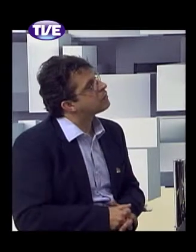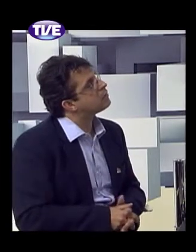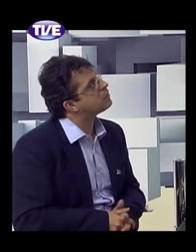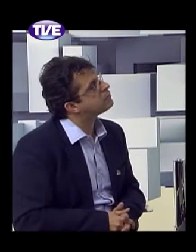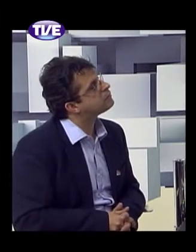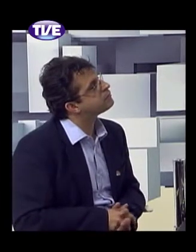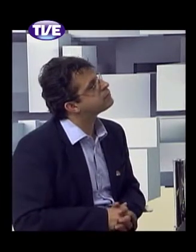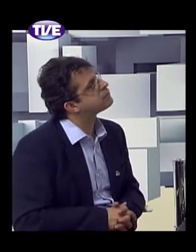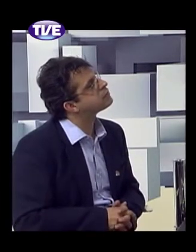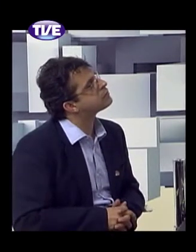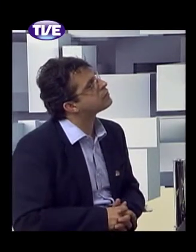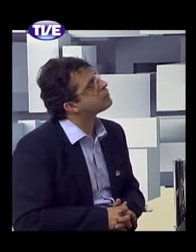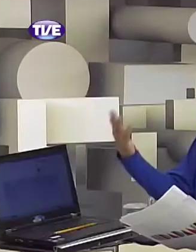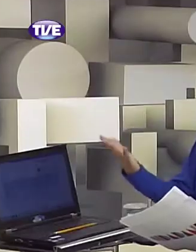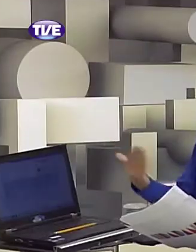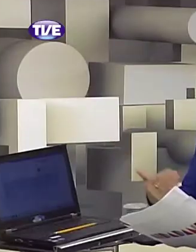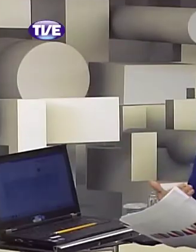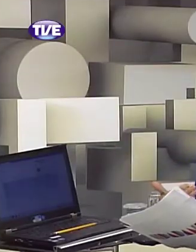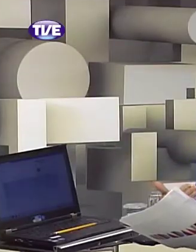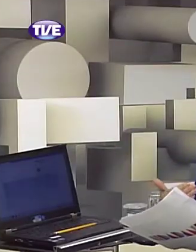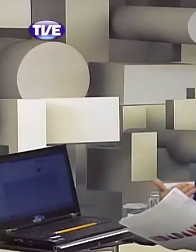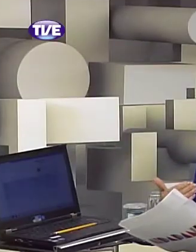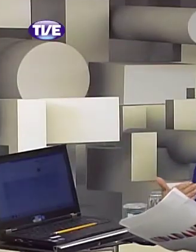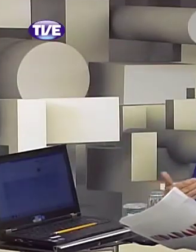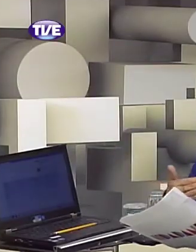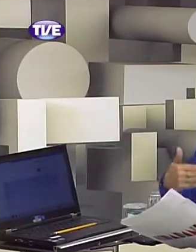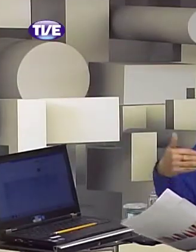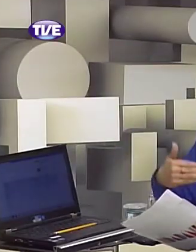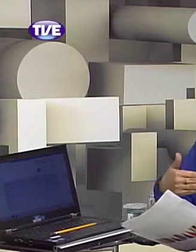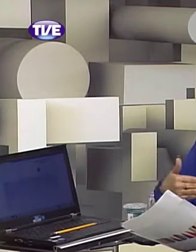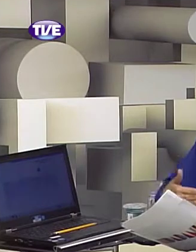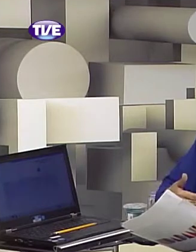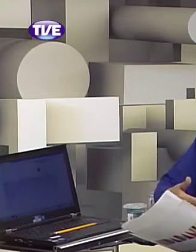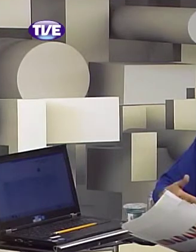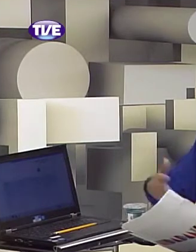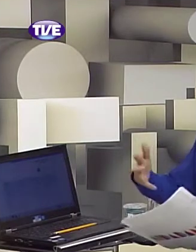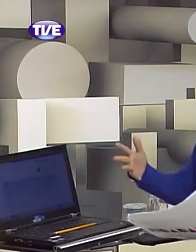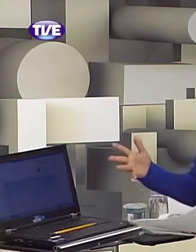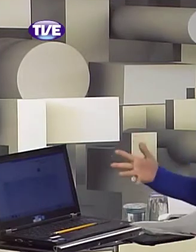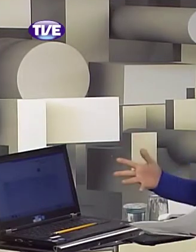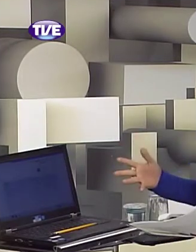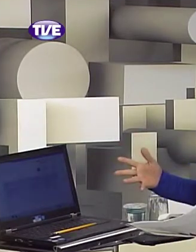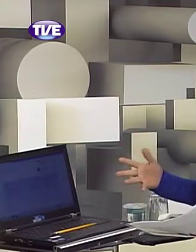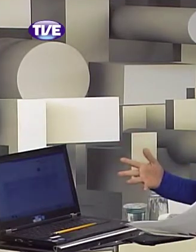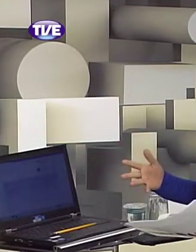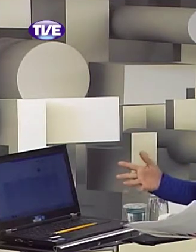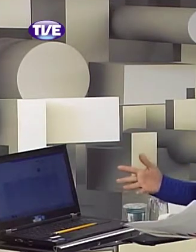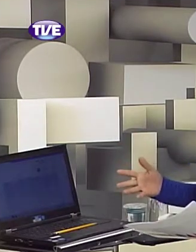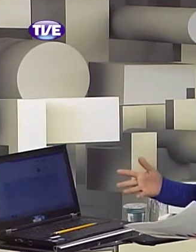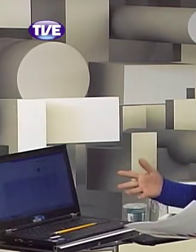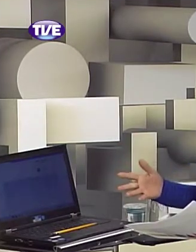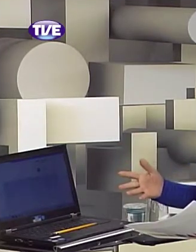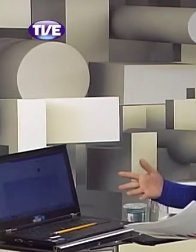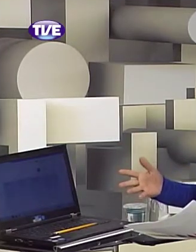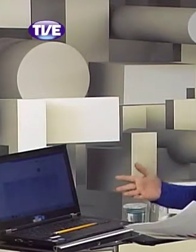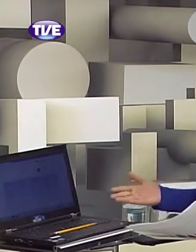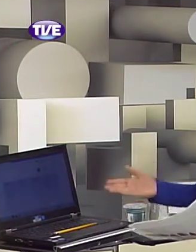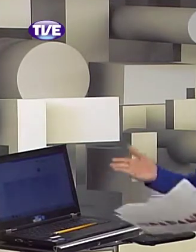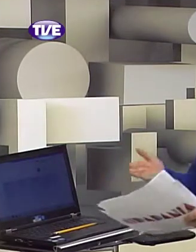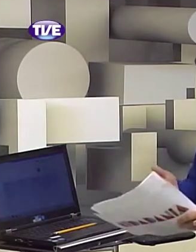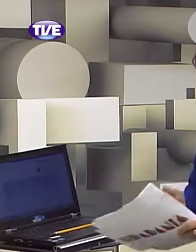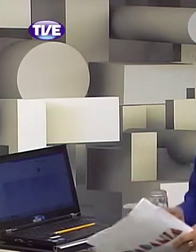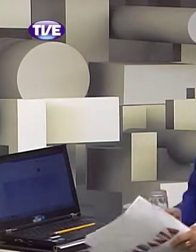reduzir? Porque no momento em que também, não sei se nas escolas especiais ou nas escolas regulares,